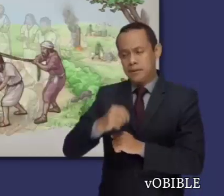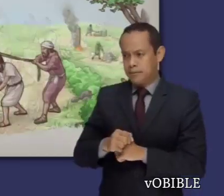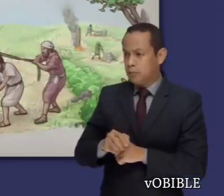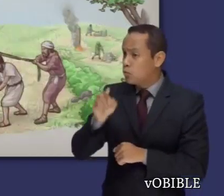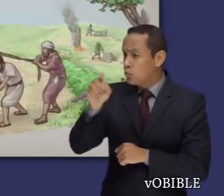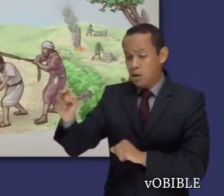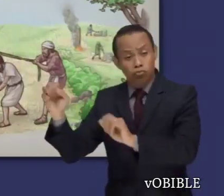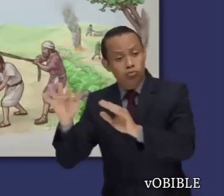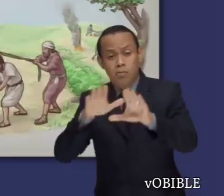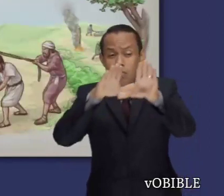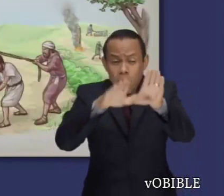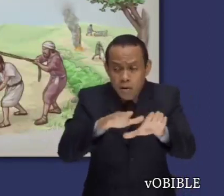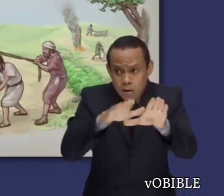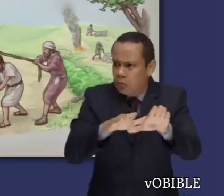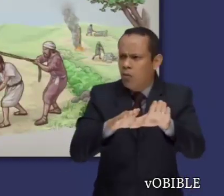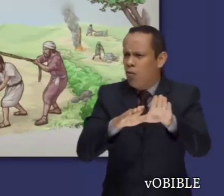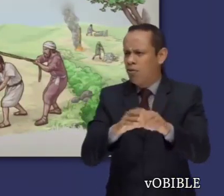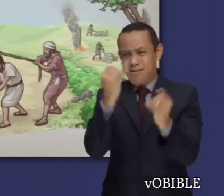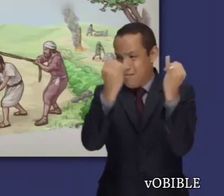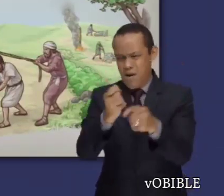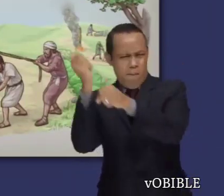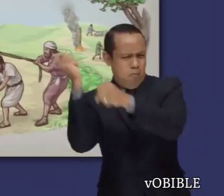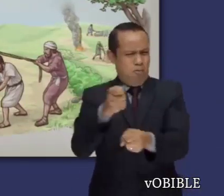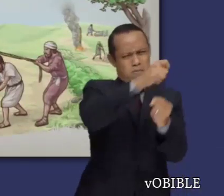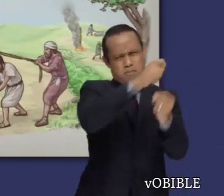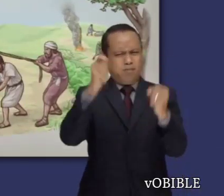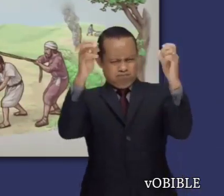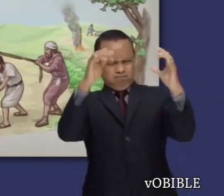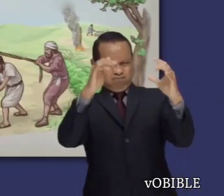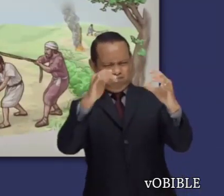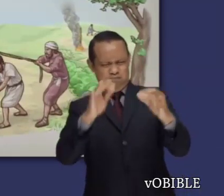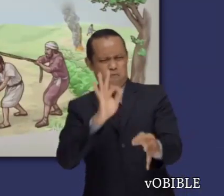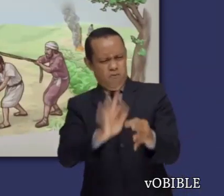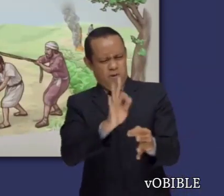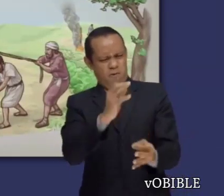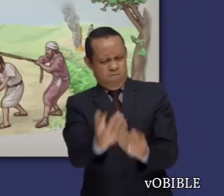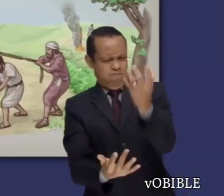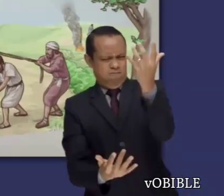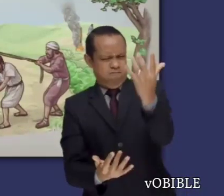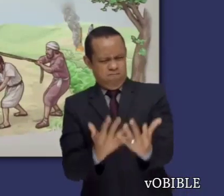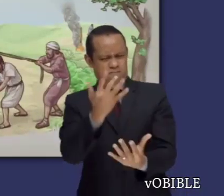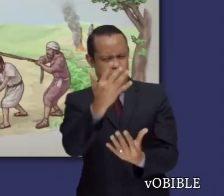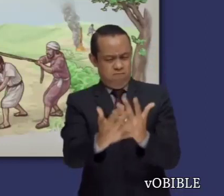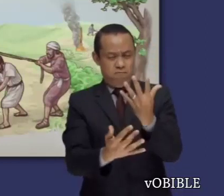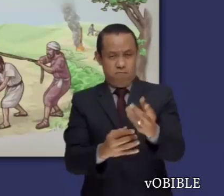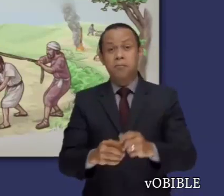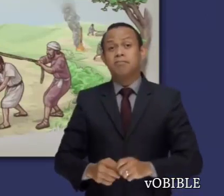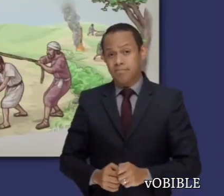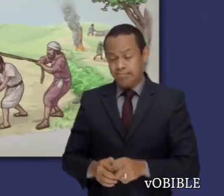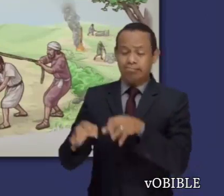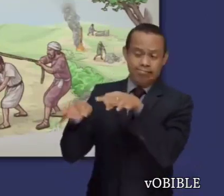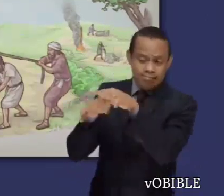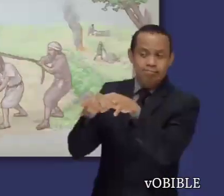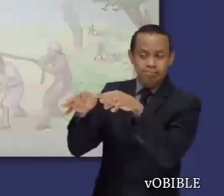a los dioses falsos, destrozar sus columnas sagradas, quemar sus postes sagrados en el fuego y derribar las imágenes esculpidas.